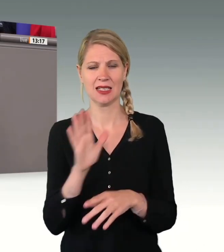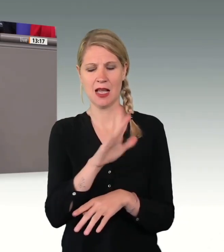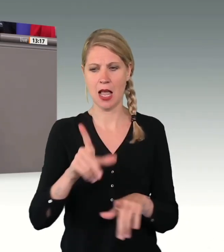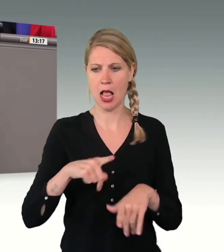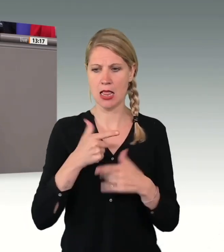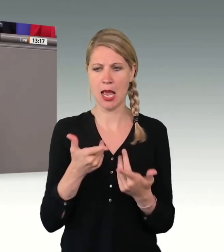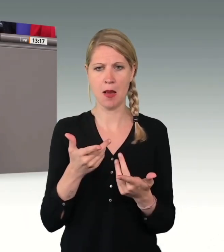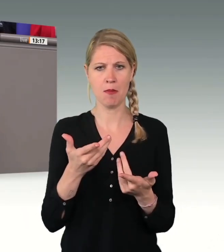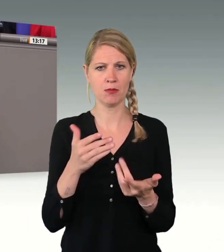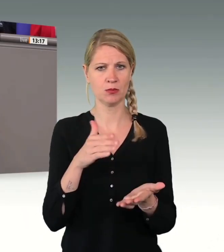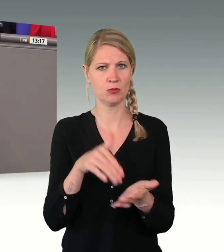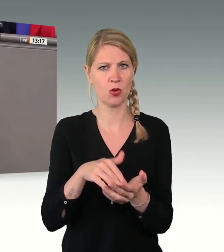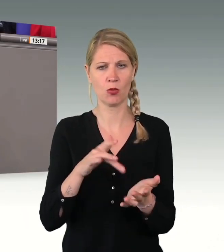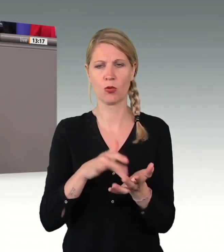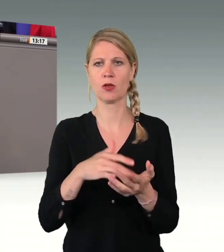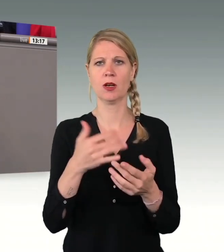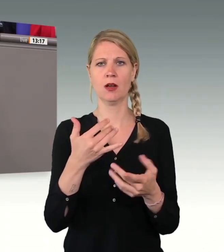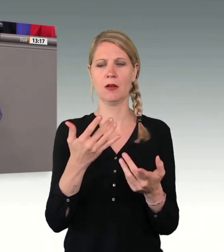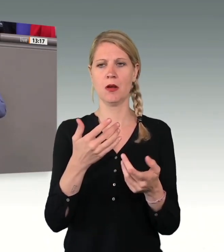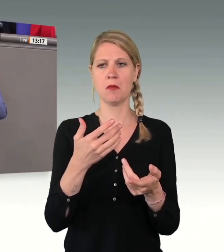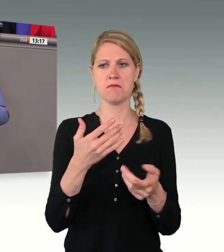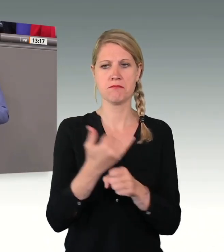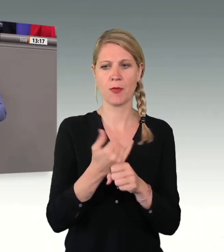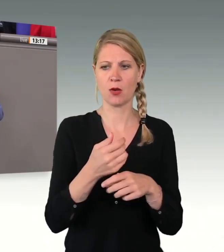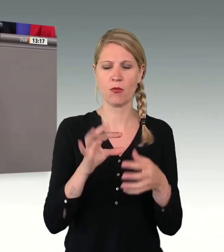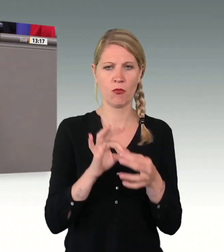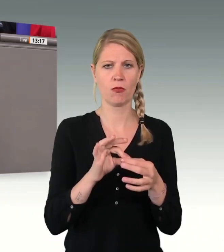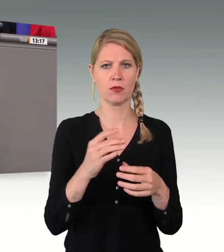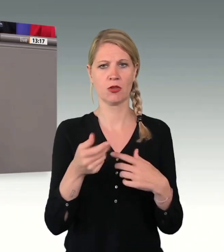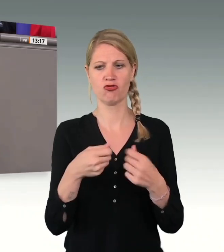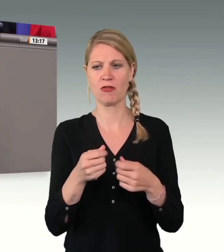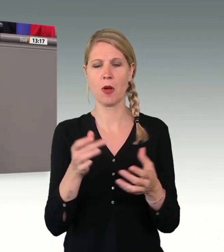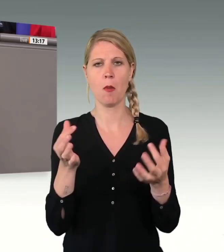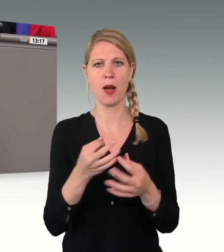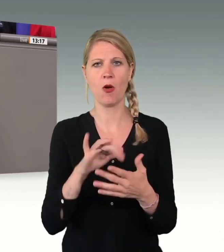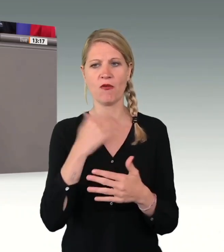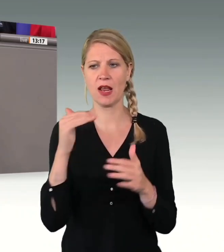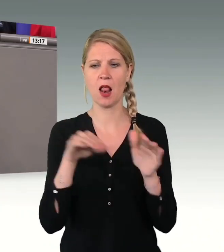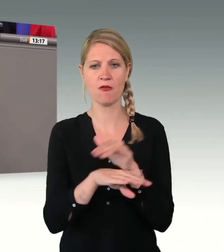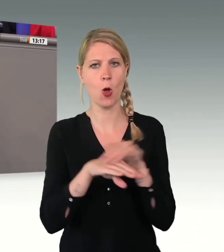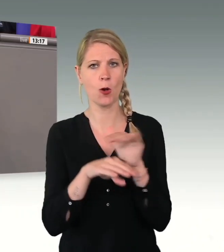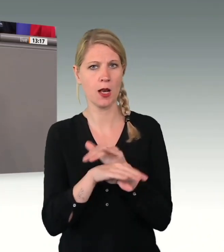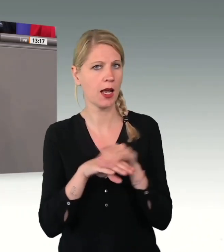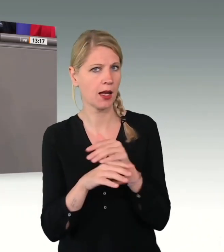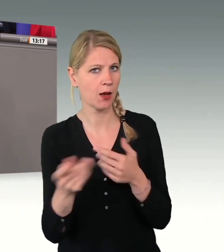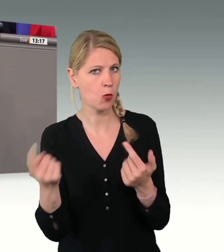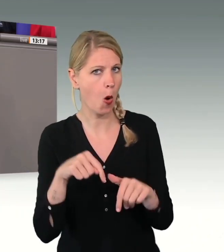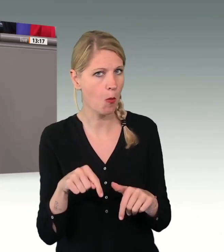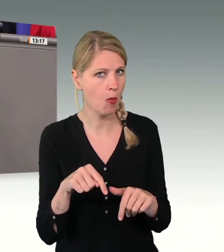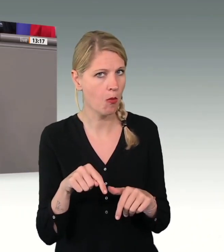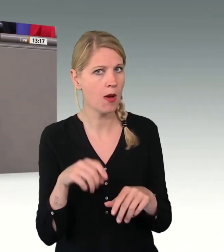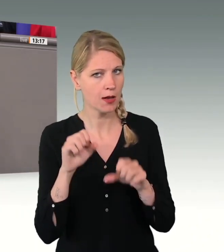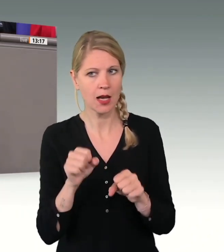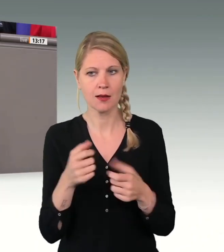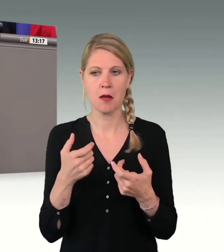geschäftsmäßig, berufsmäßig möglichst viele Geflüchtete und Flüchtlinge, die kommen. Auch deshalb bewegen Sie sich mal wieder im Selbstwiderspruch.